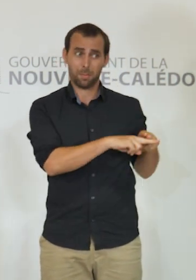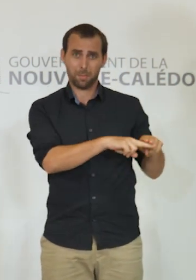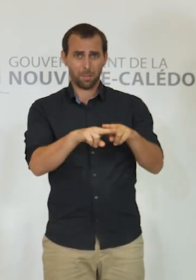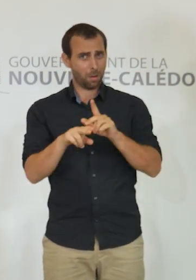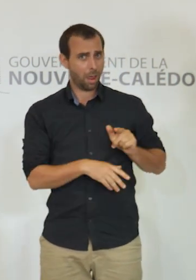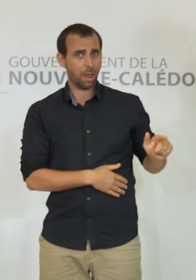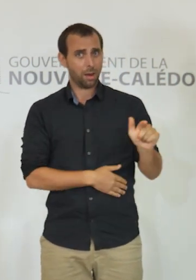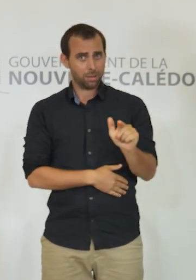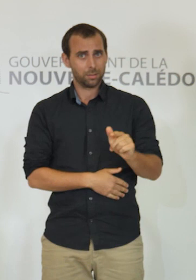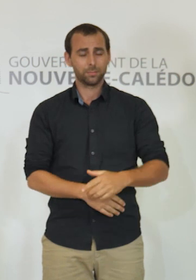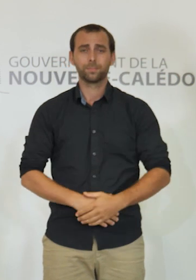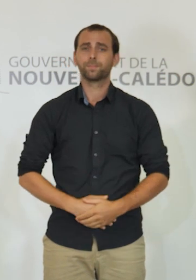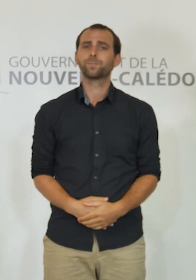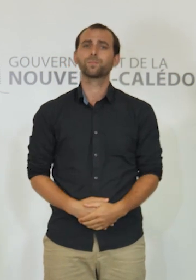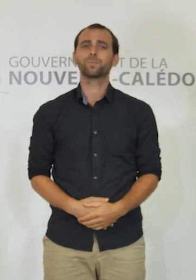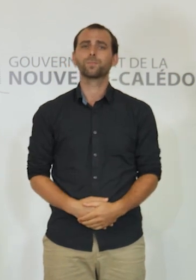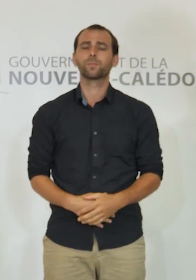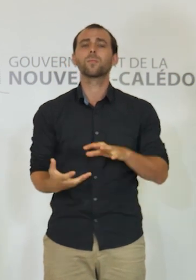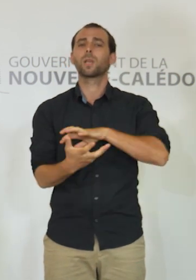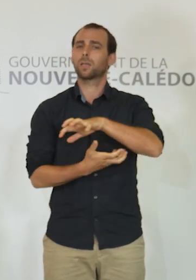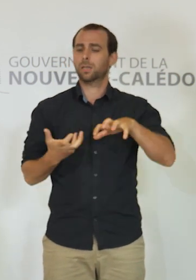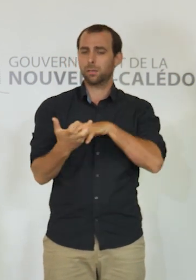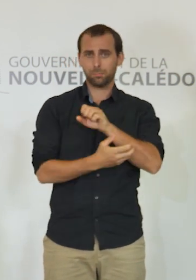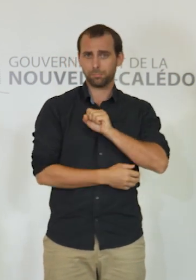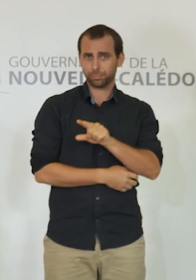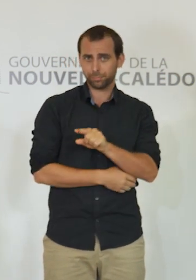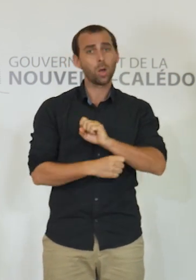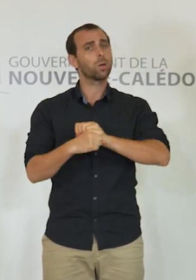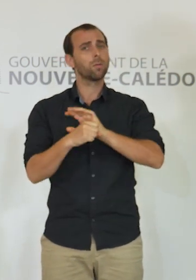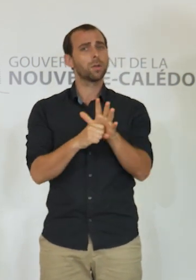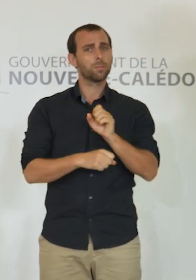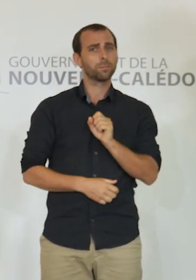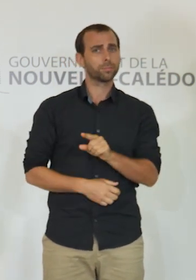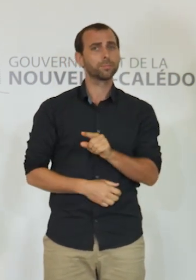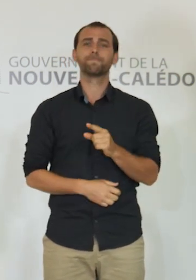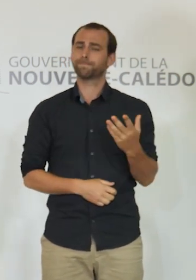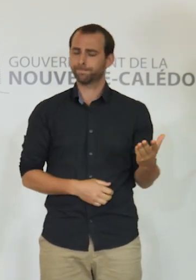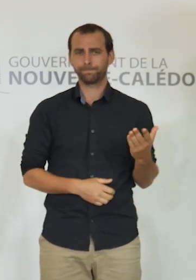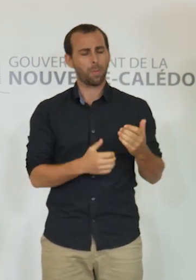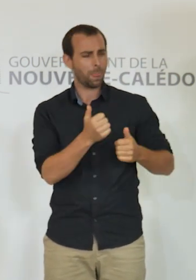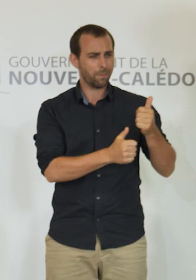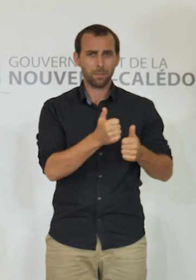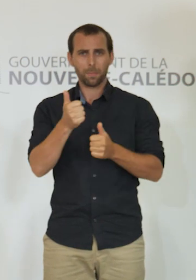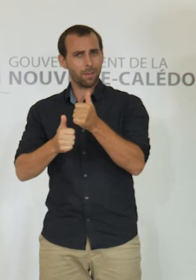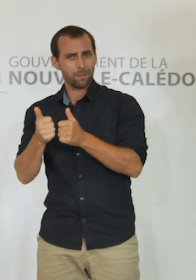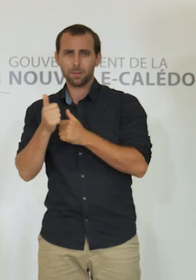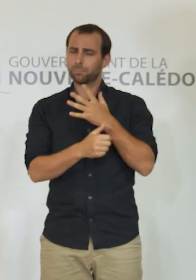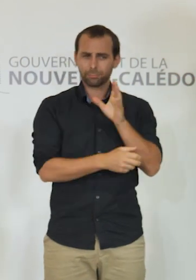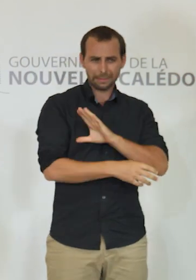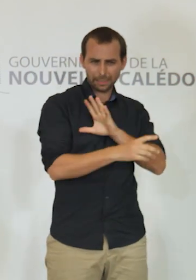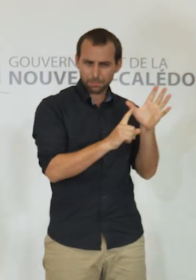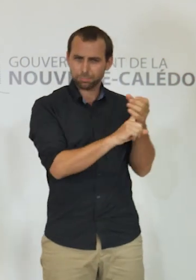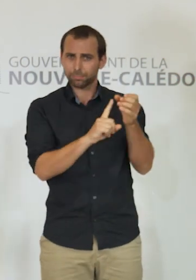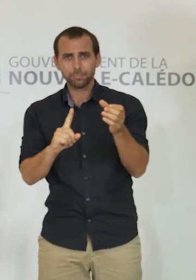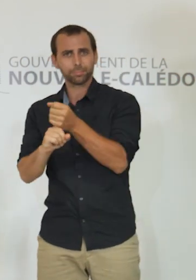Depuis le début de cette crise du Covid-19, nous avons décidé de relever ces deux défis économiques et